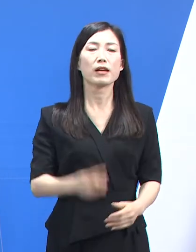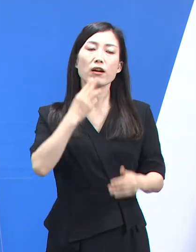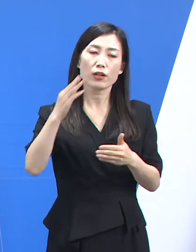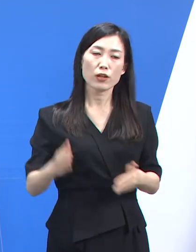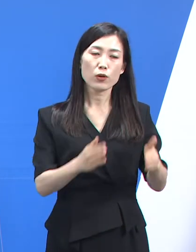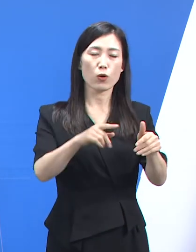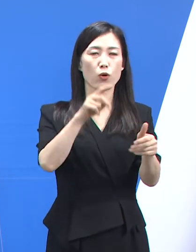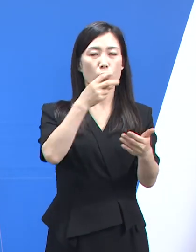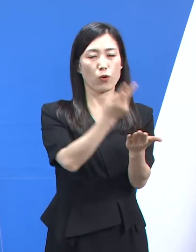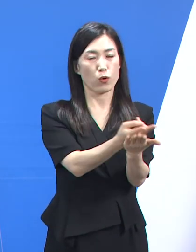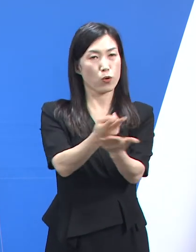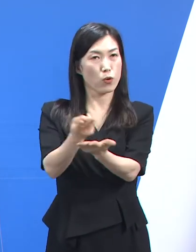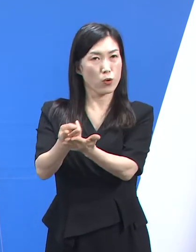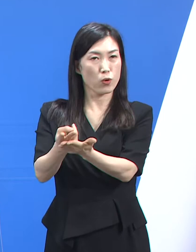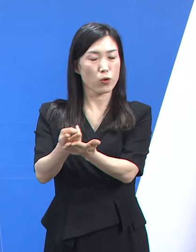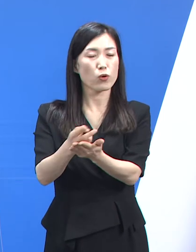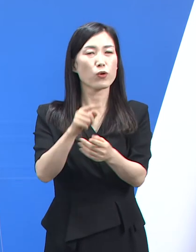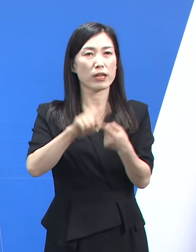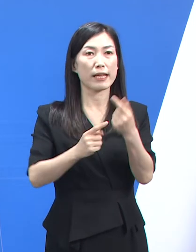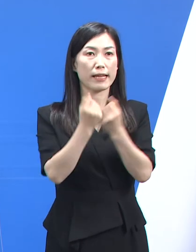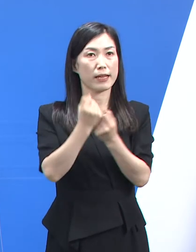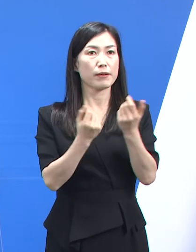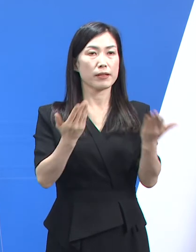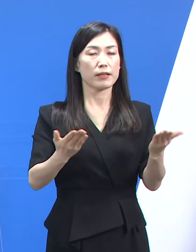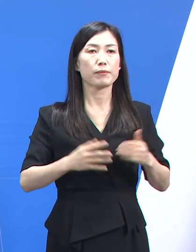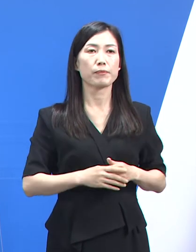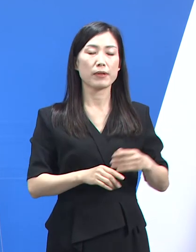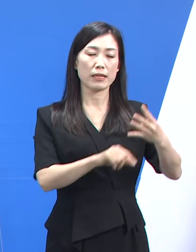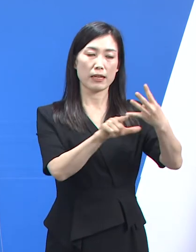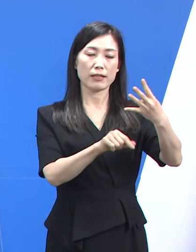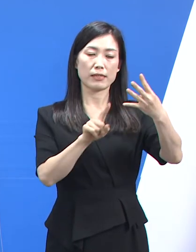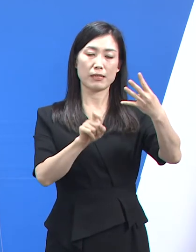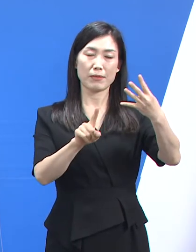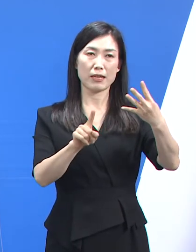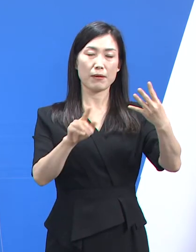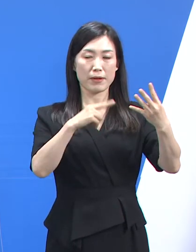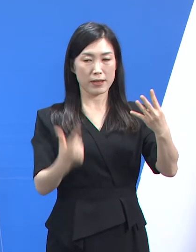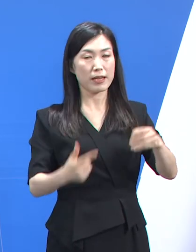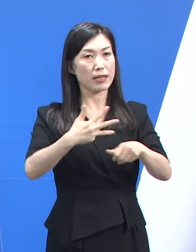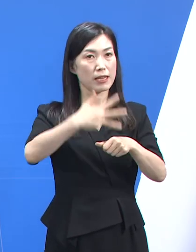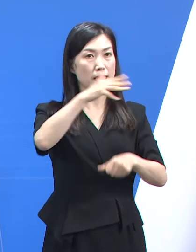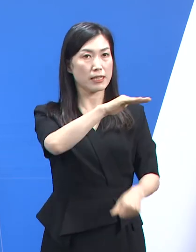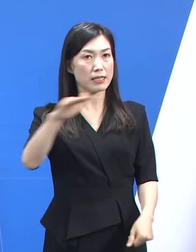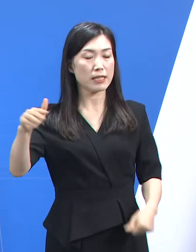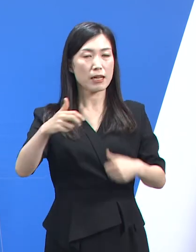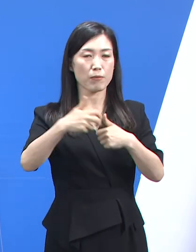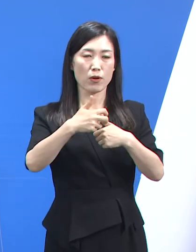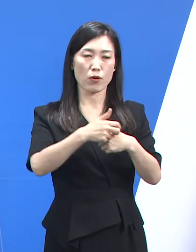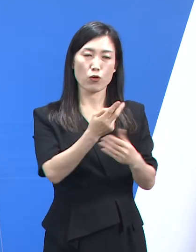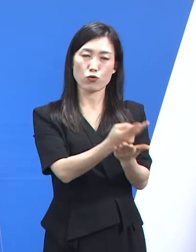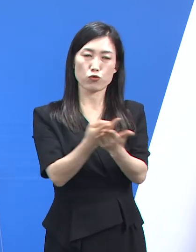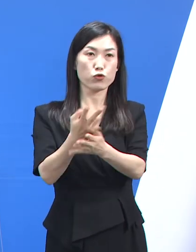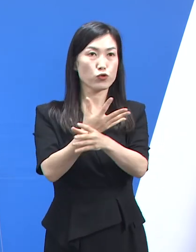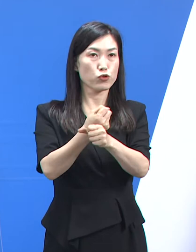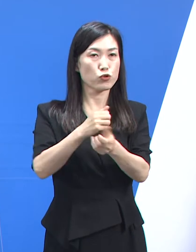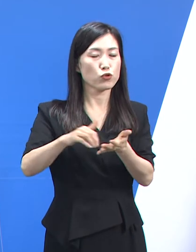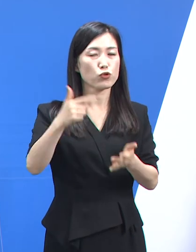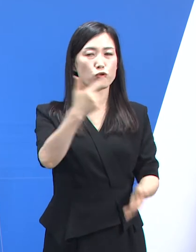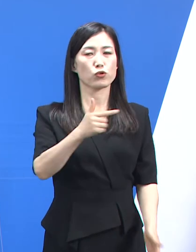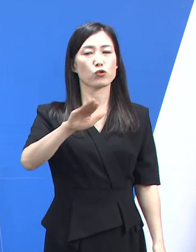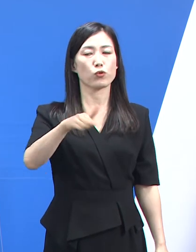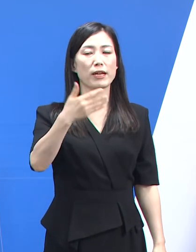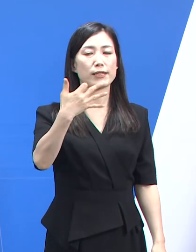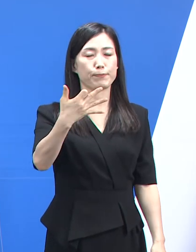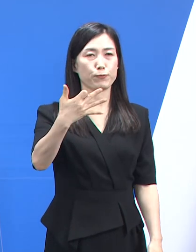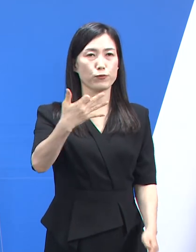코로나19 병상 운영 현황에 대해서 말씀드리겠습니다. 4월 12일 20시 기준 도내 의료기관 확보 병상은 6919병상입니다.